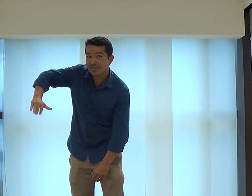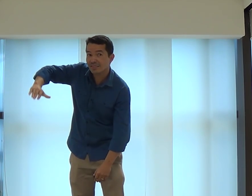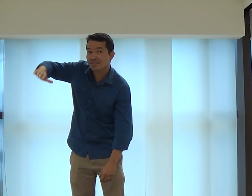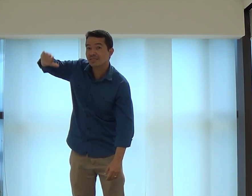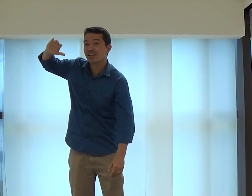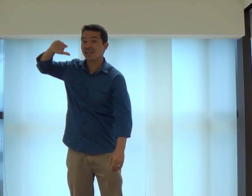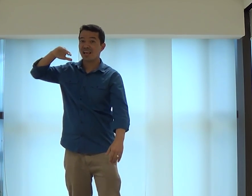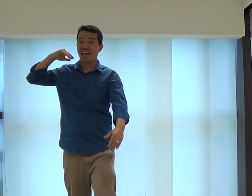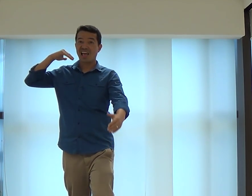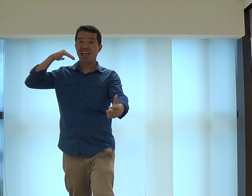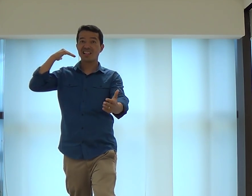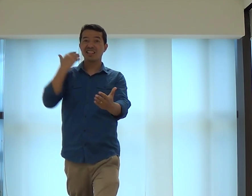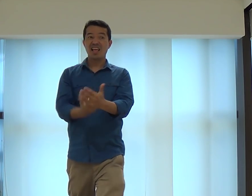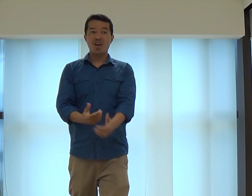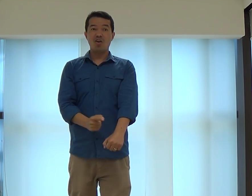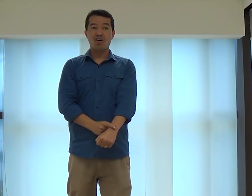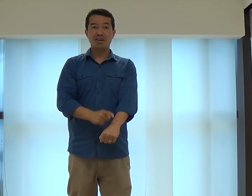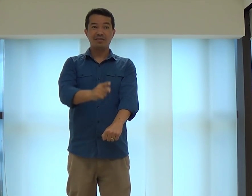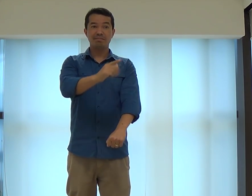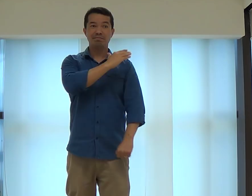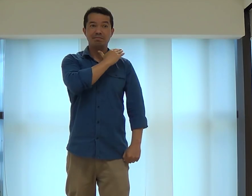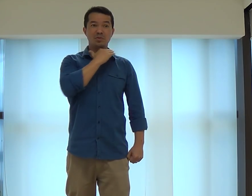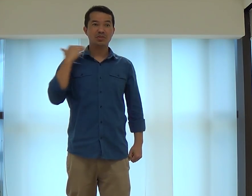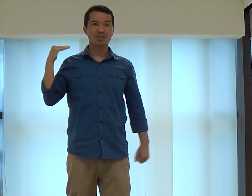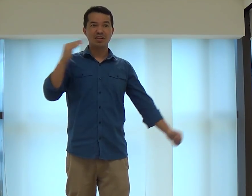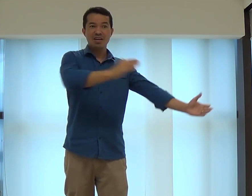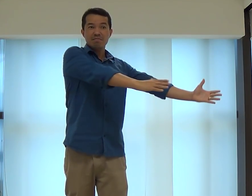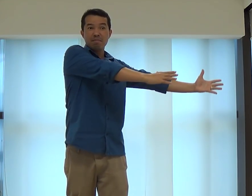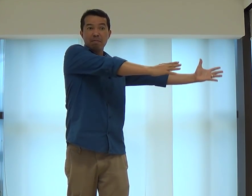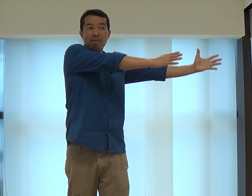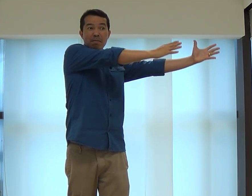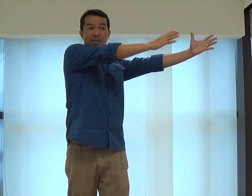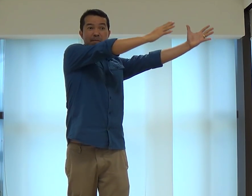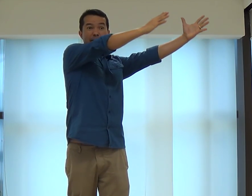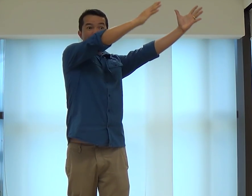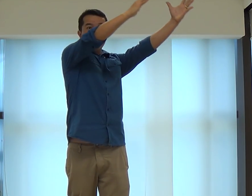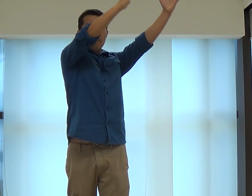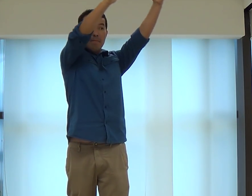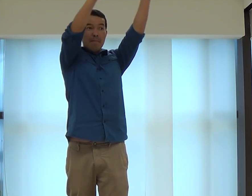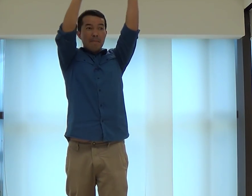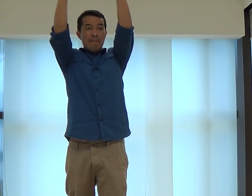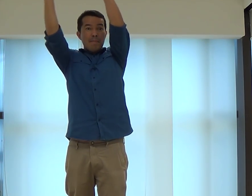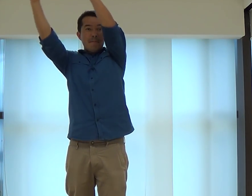Adolescente. Adulto. Até a hora da sua morte. Tudo. Tudo.